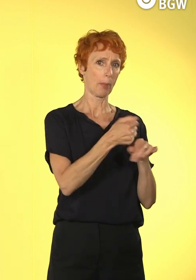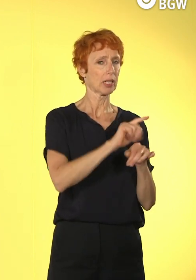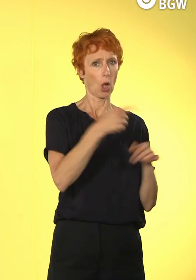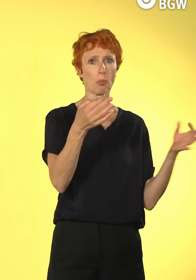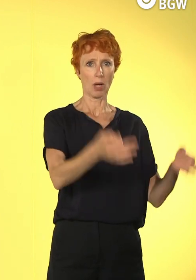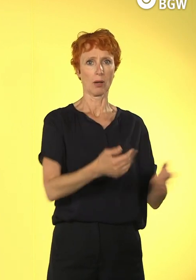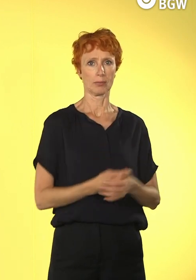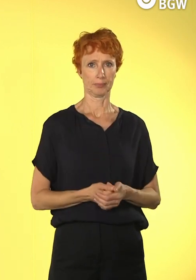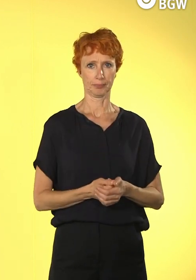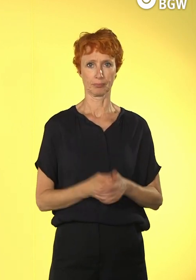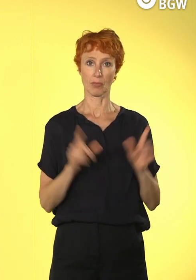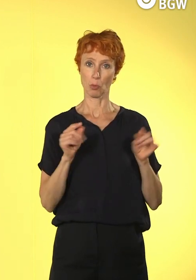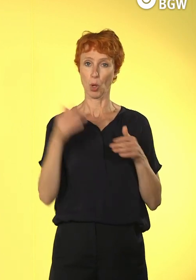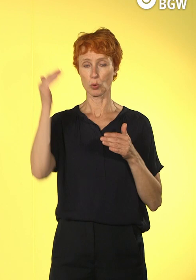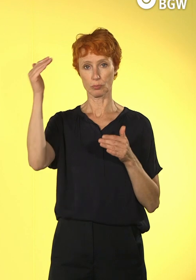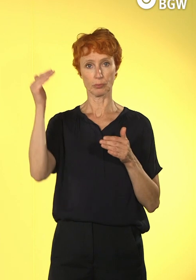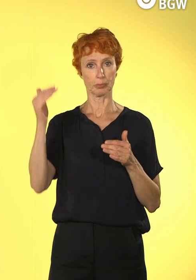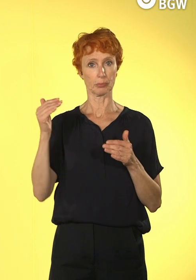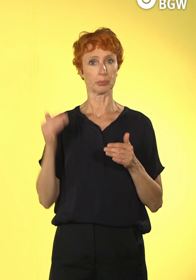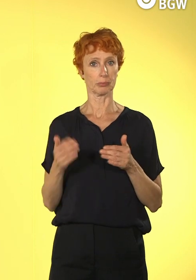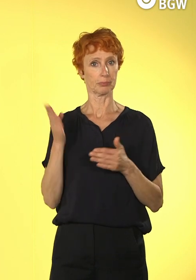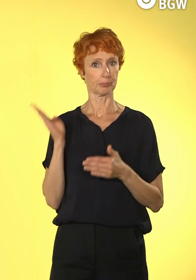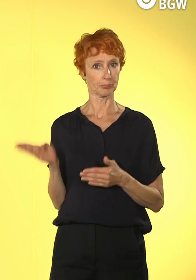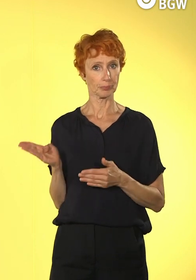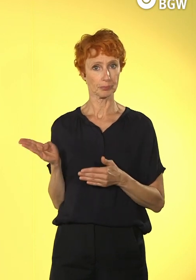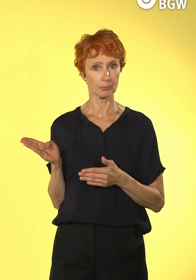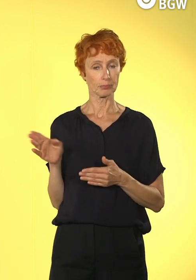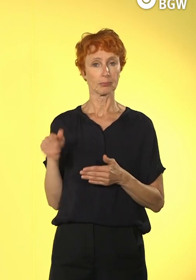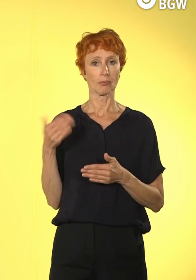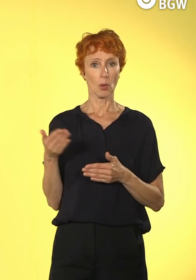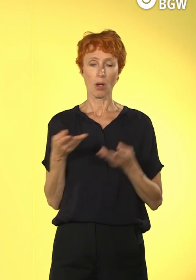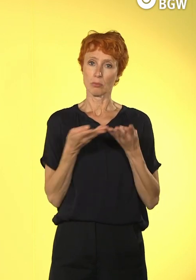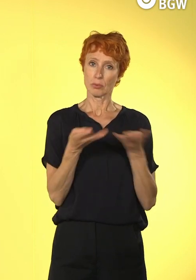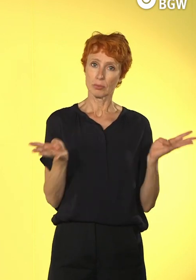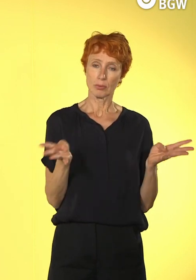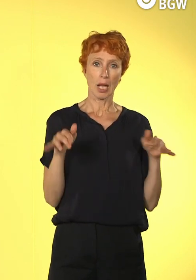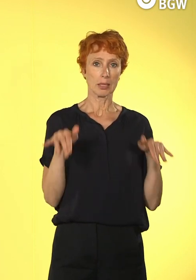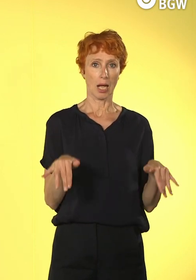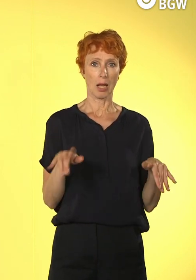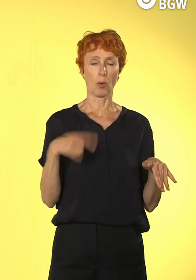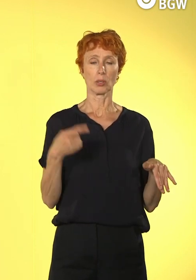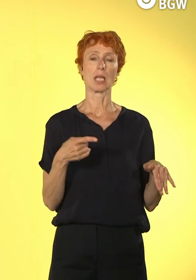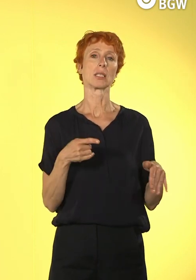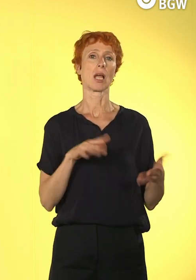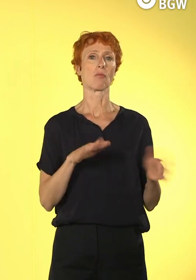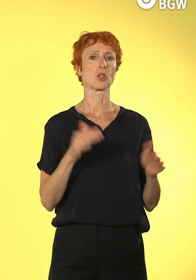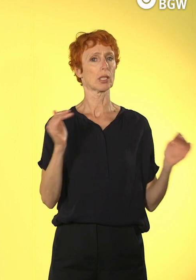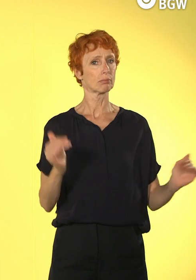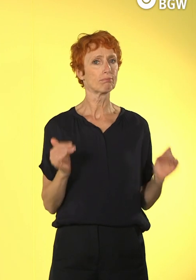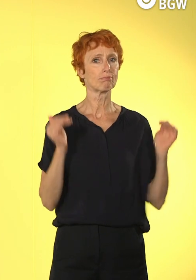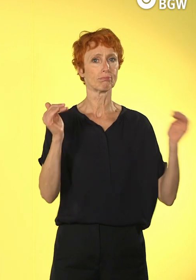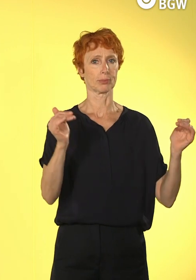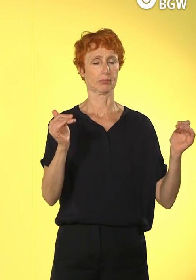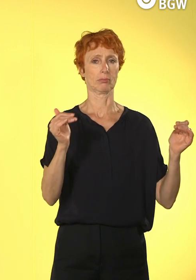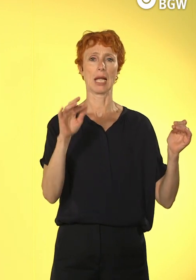Mindset habe, Skillset und Toolset, dann ist die Wahrscheinlichkeit natürlich sehr hoch, dass ich bereit bin für den digitalen Wandel und ihn